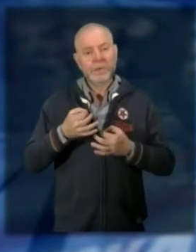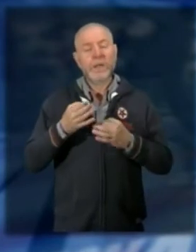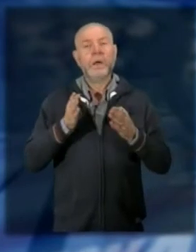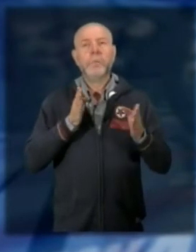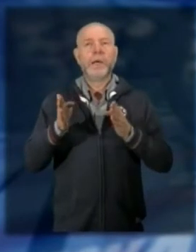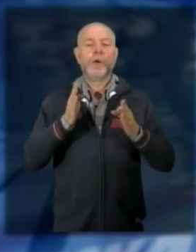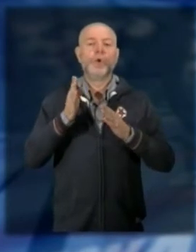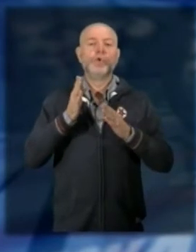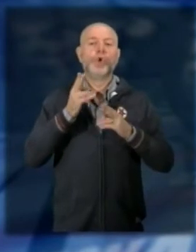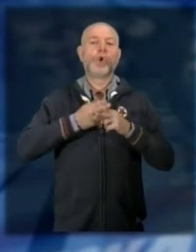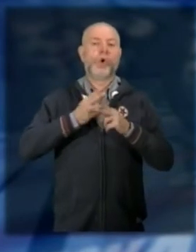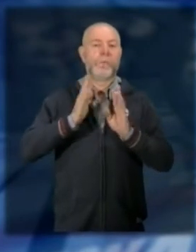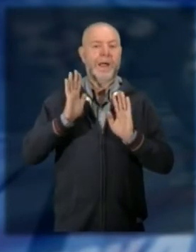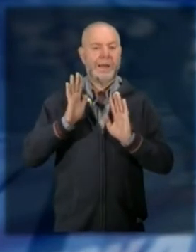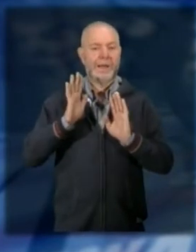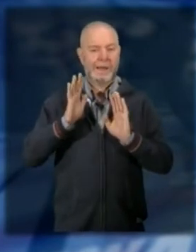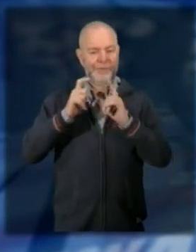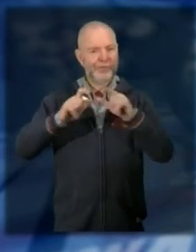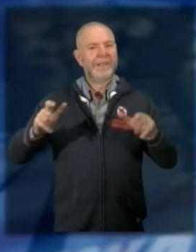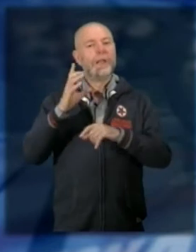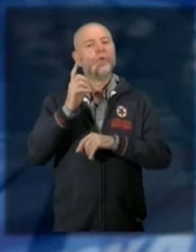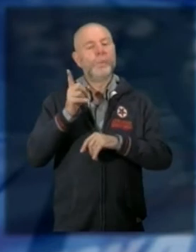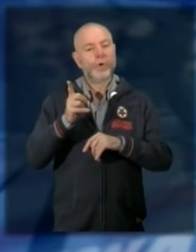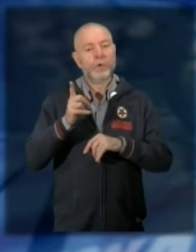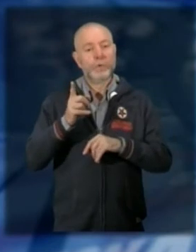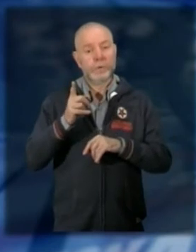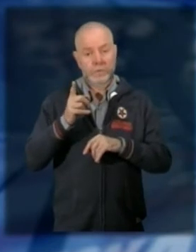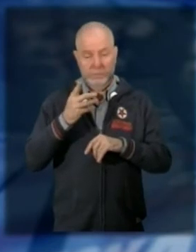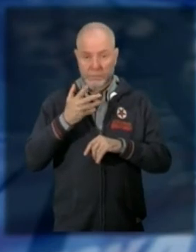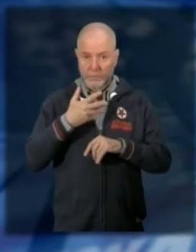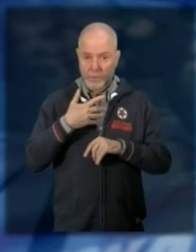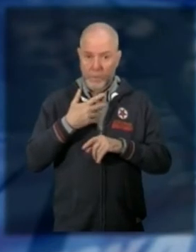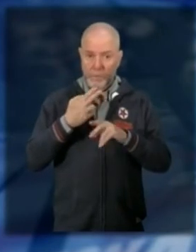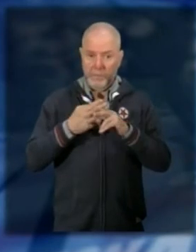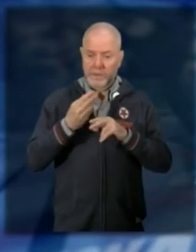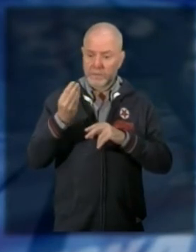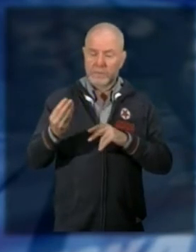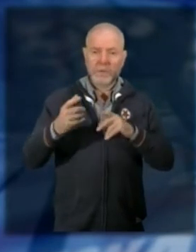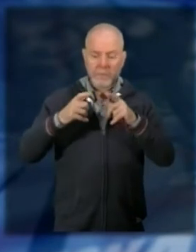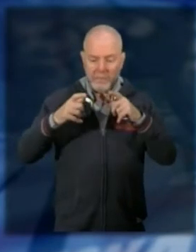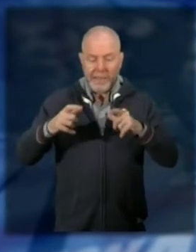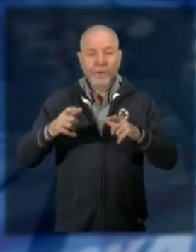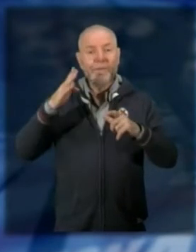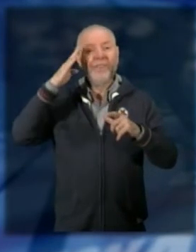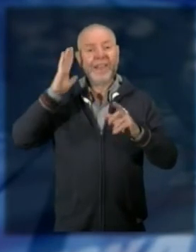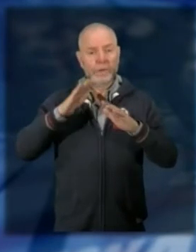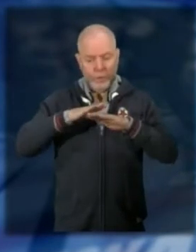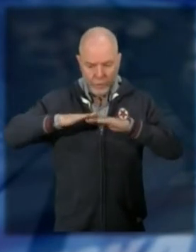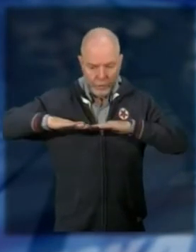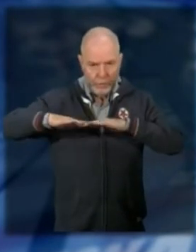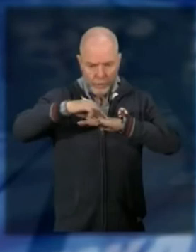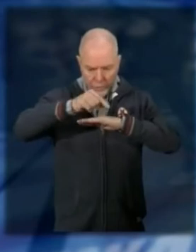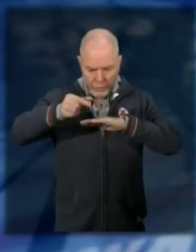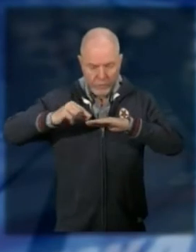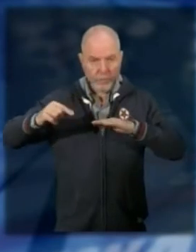romana della città di Domodossola sia per la presenza di un rarissimo, per il territorio piemontese, piattello in vetro mosaico decorato a nastri